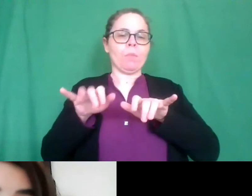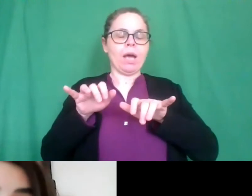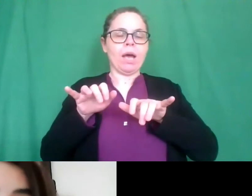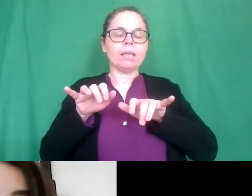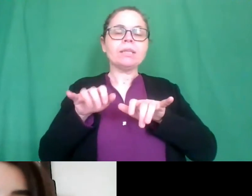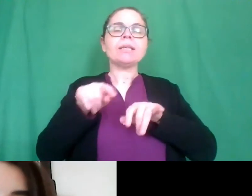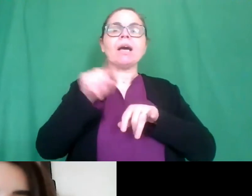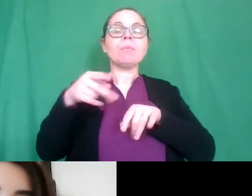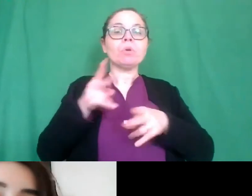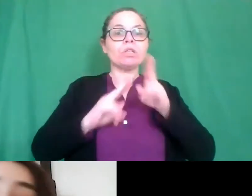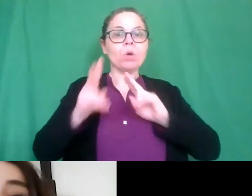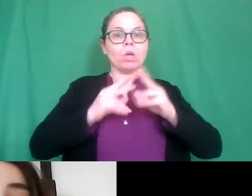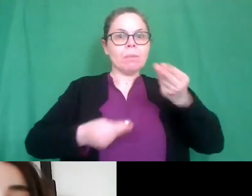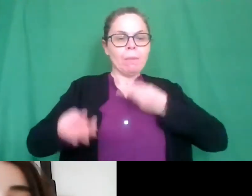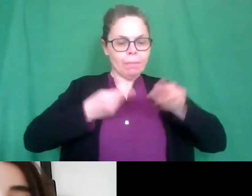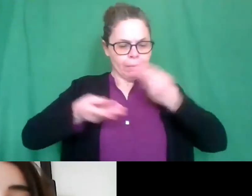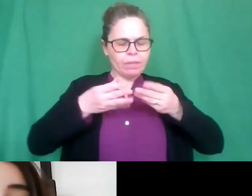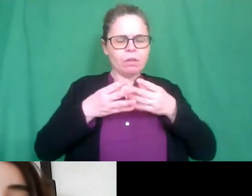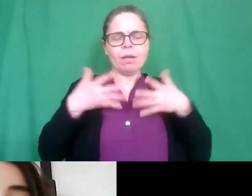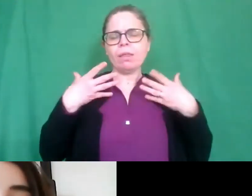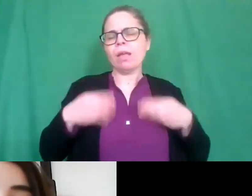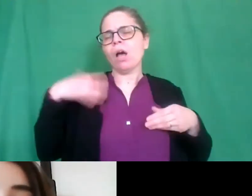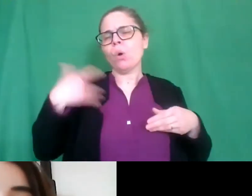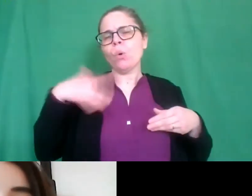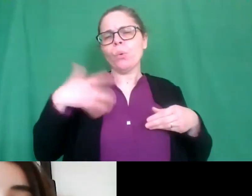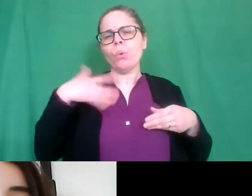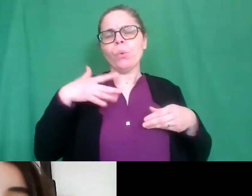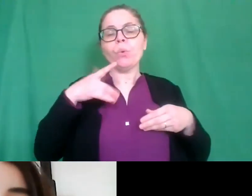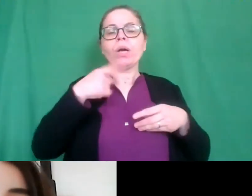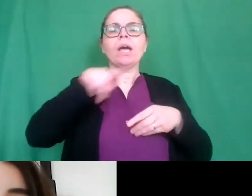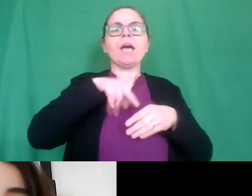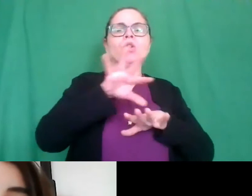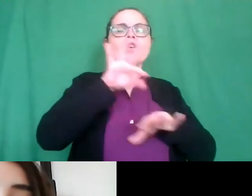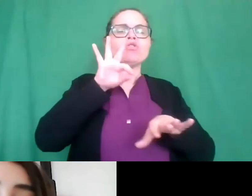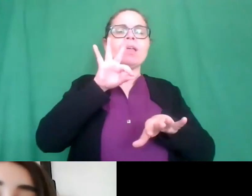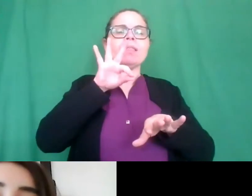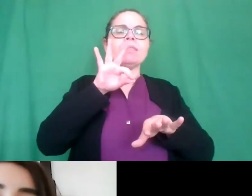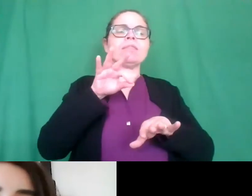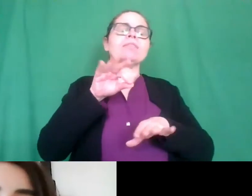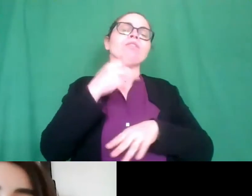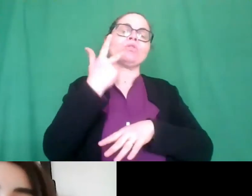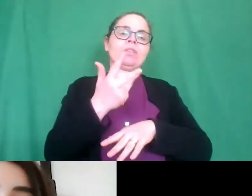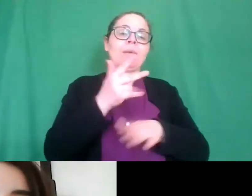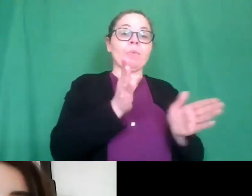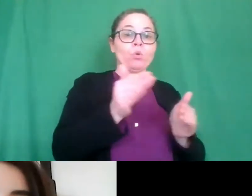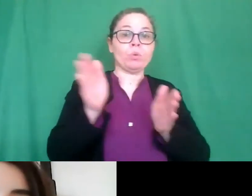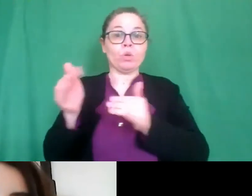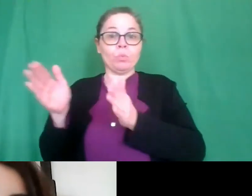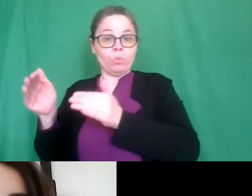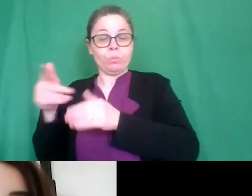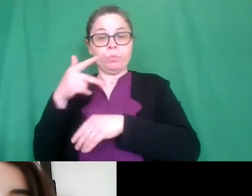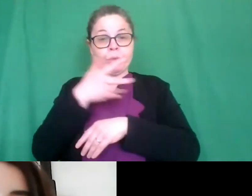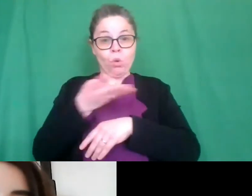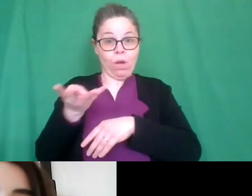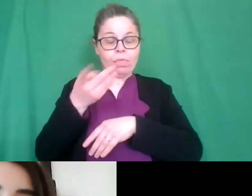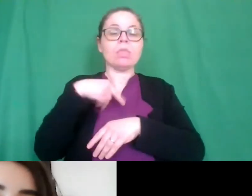risposte scusatemi che ci sono arrivate e tra tutte queste ne abbiamo scelte tre per ogni sezione in particolar modo le sezioni